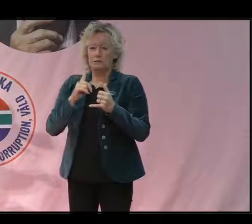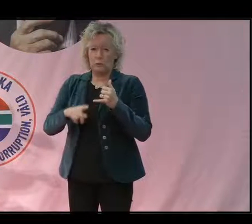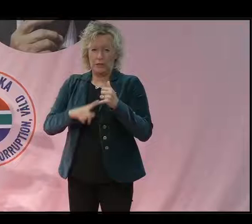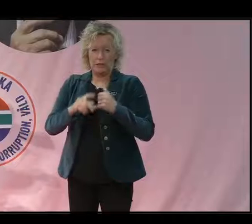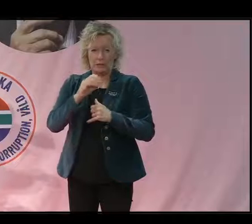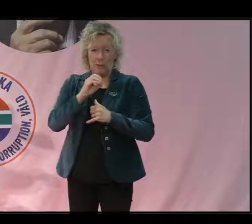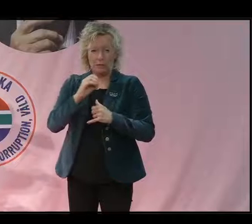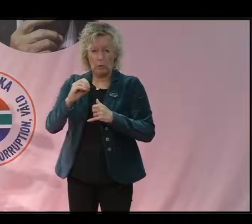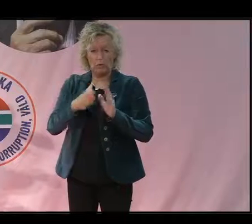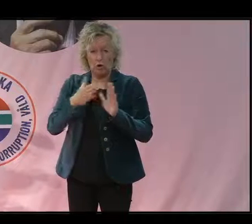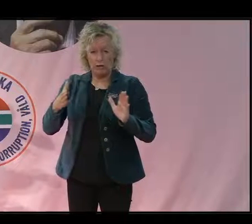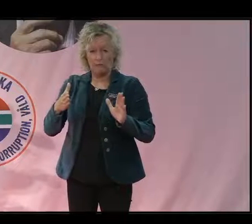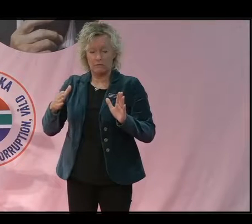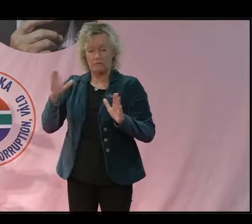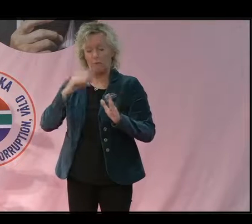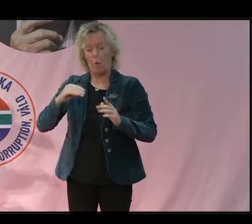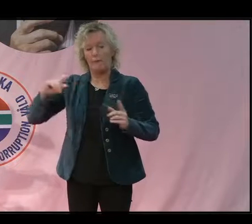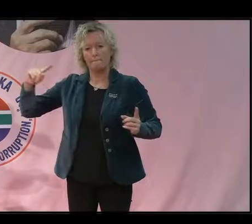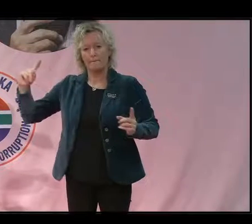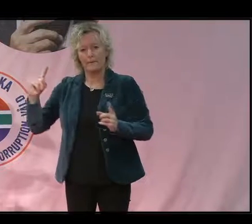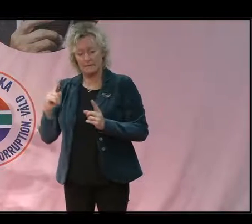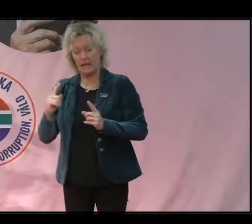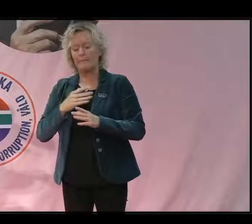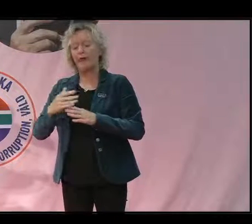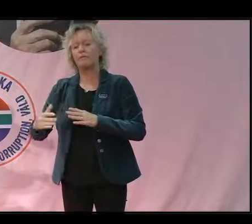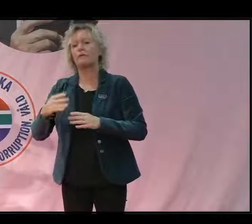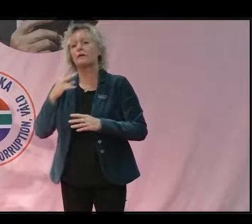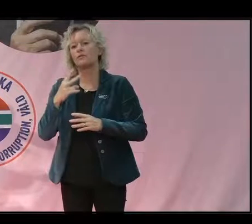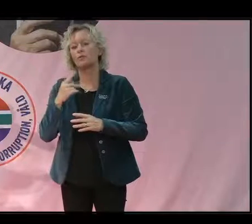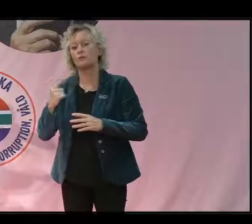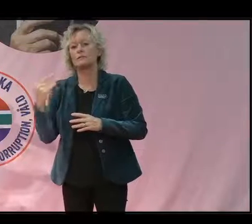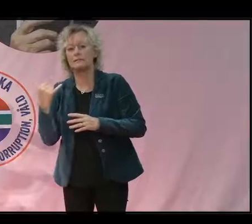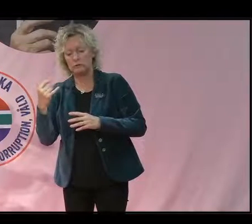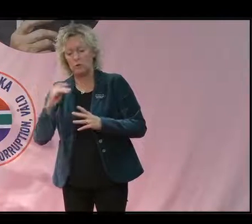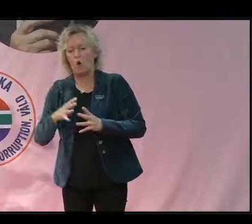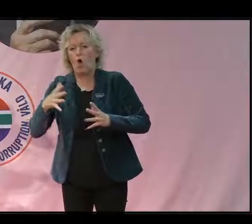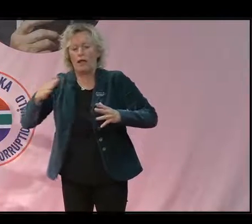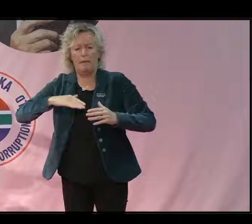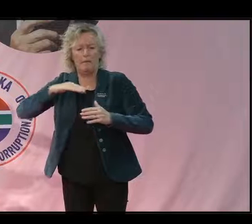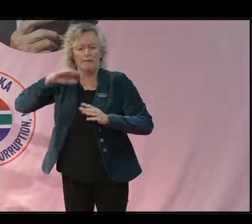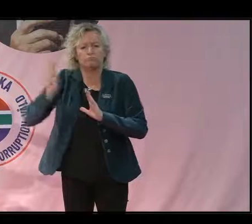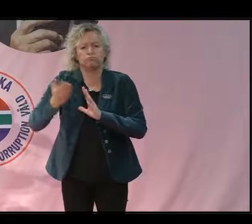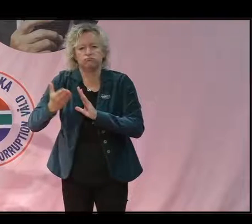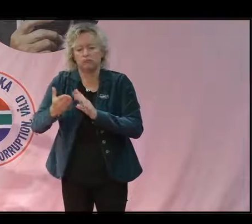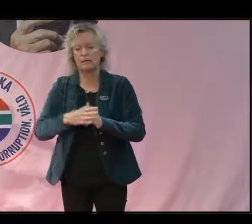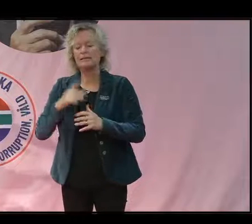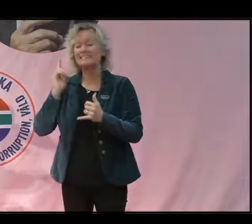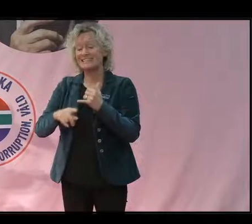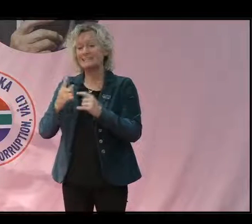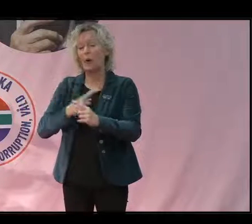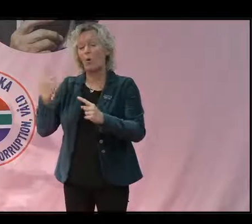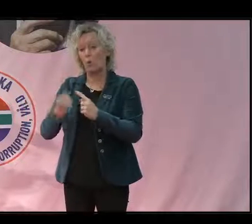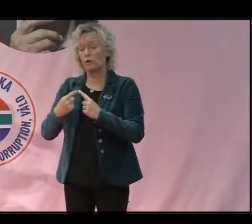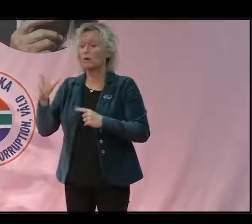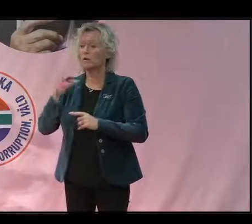minskade drastiskt så har den efter 2010 ökat år för år. Senaste åren har avskogningstakten